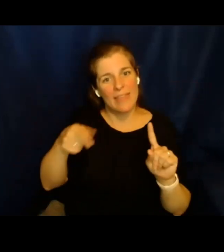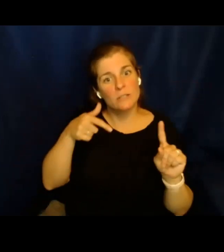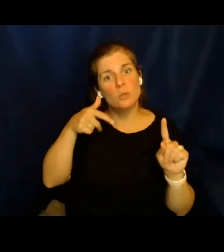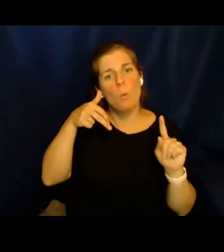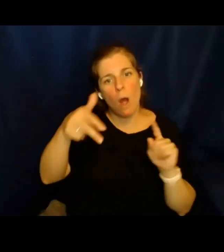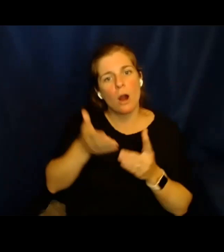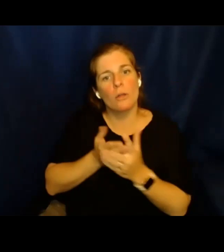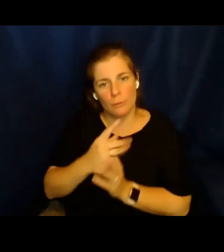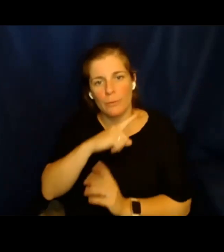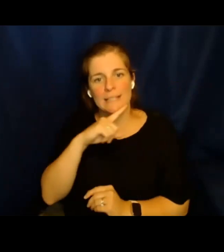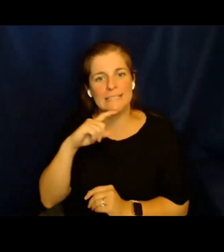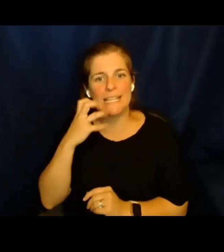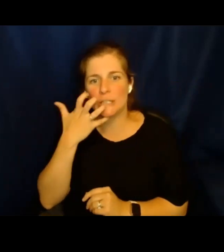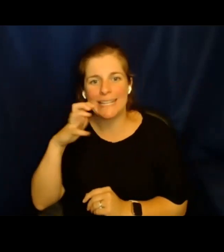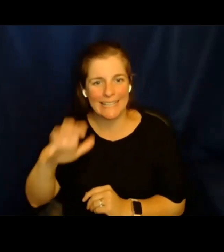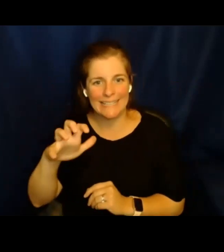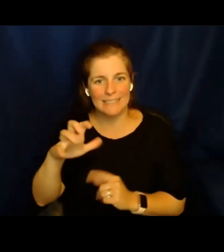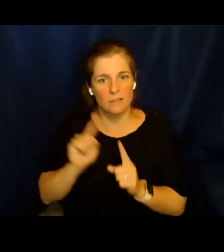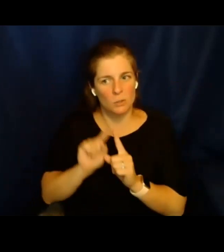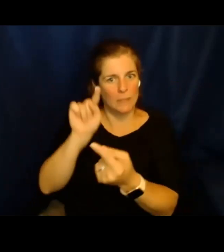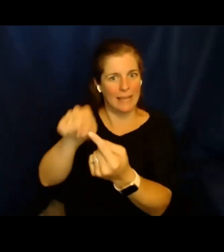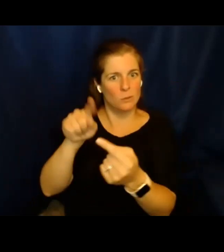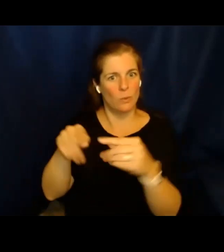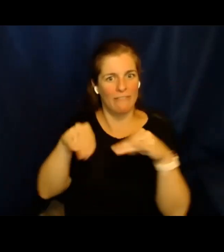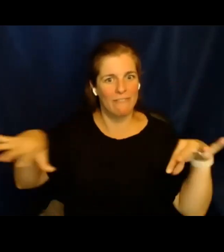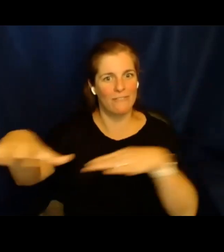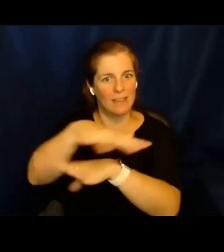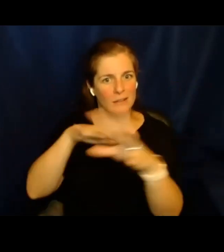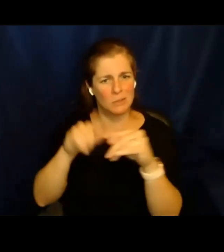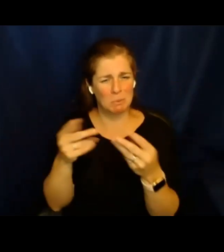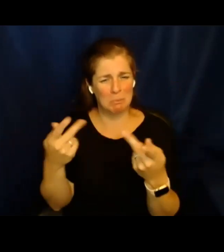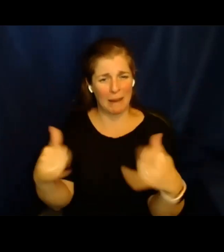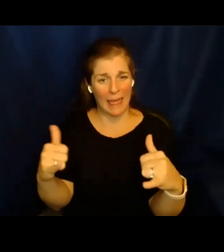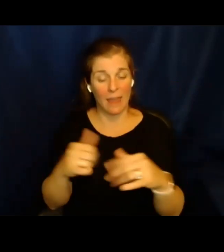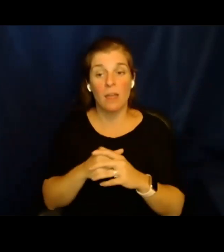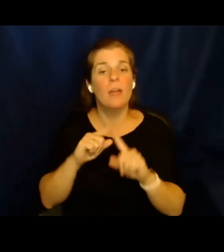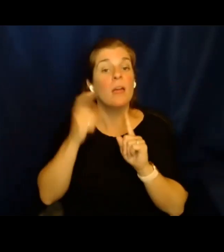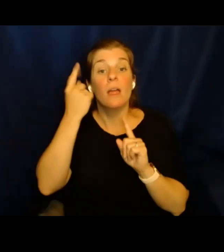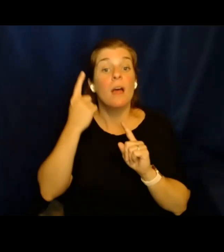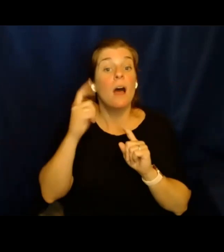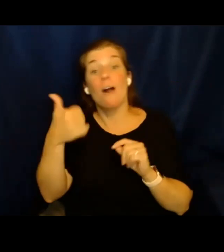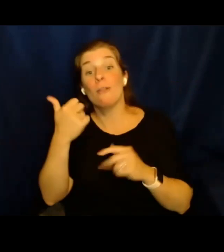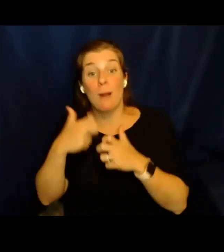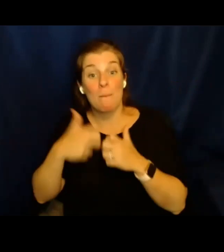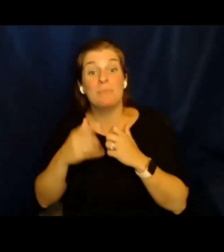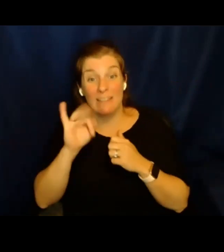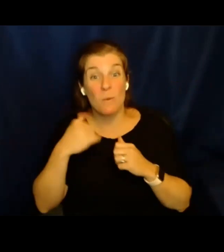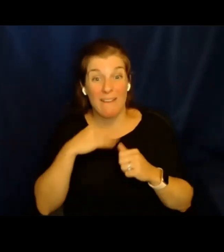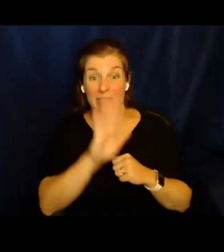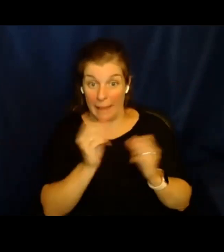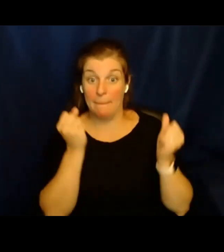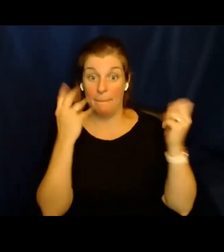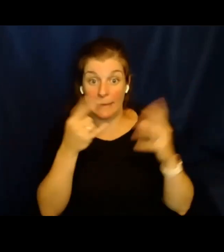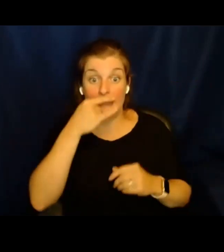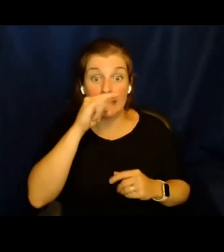al que tenían que caminar bajo el calor del desierto para llegar a jugar y que no era muy atractivo. Y otro problema el tener tantos niños